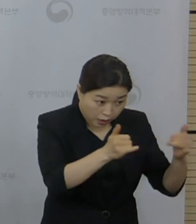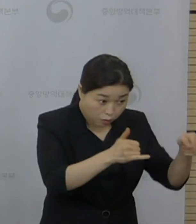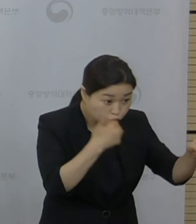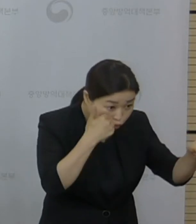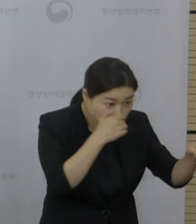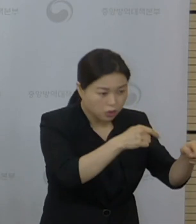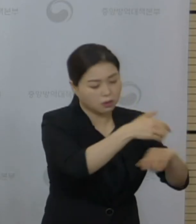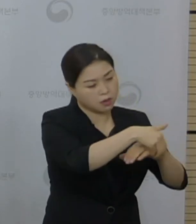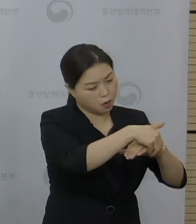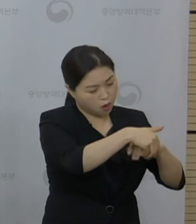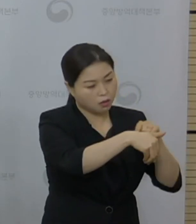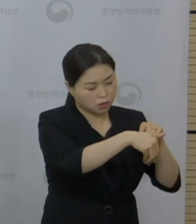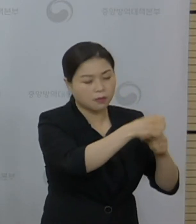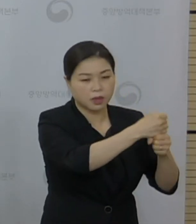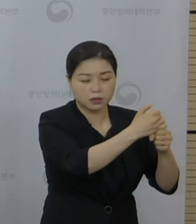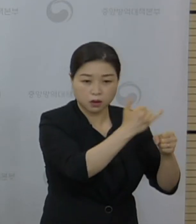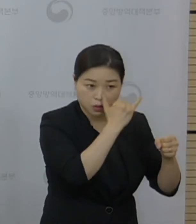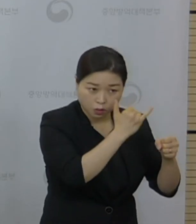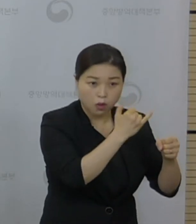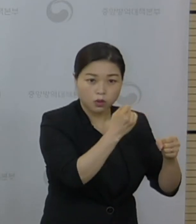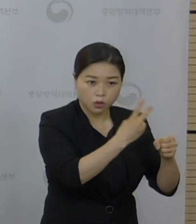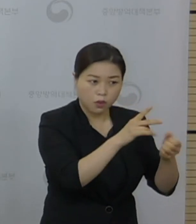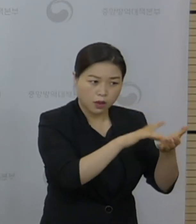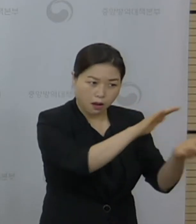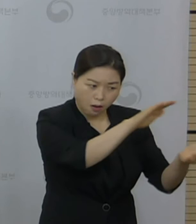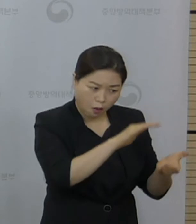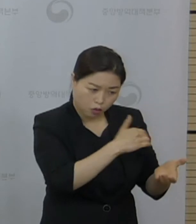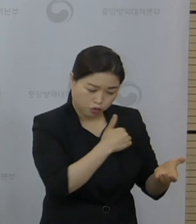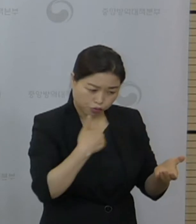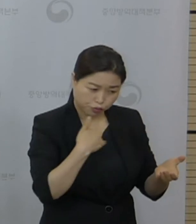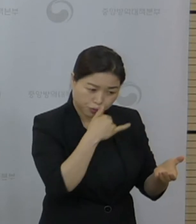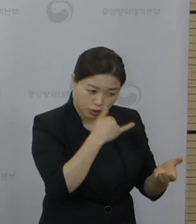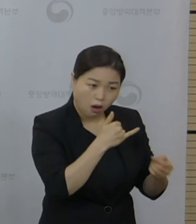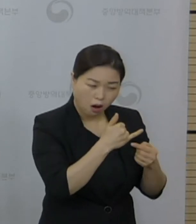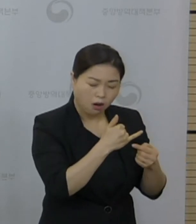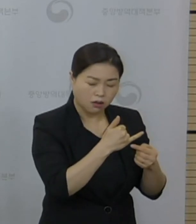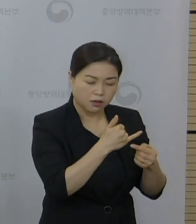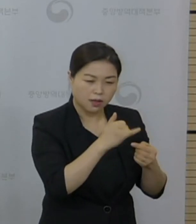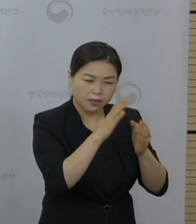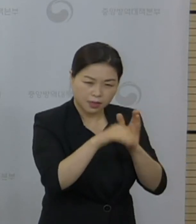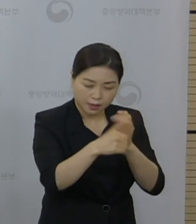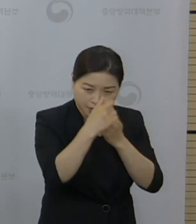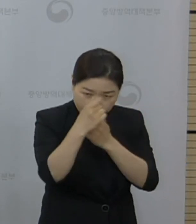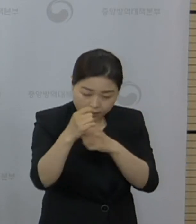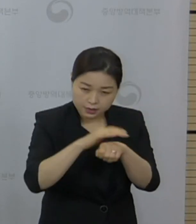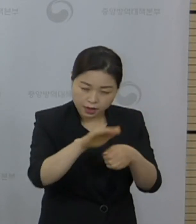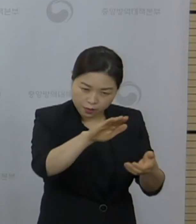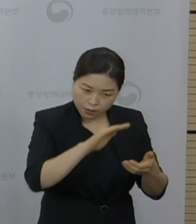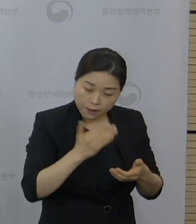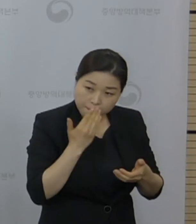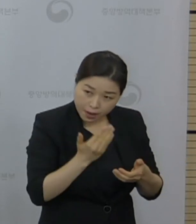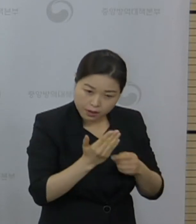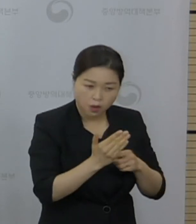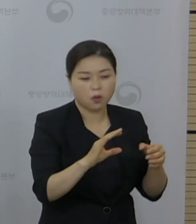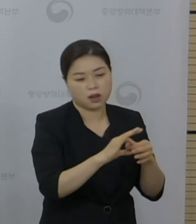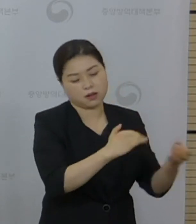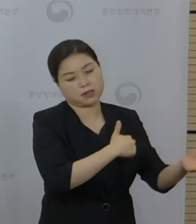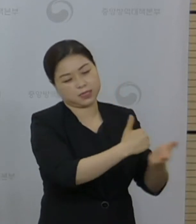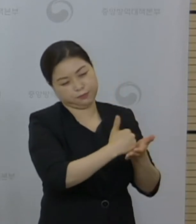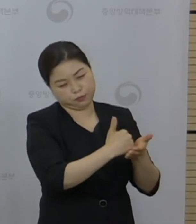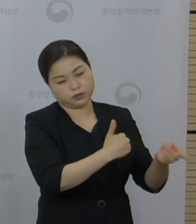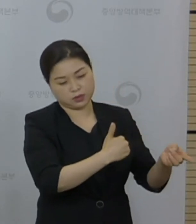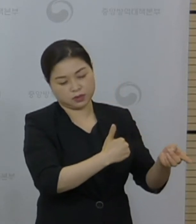물량 부분에 대해서 충분한 양이 적기에 올 수 있도록 그런 내용을 건의드린 내용이다 이렇게